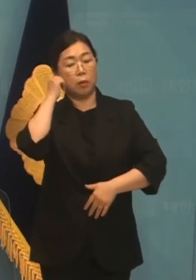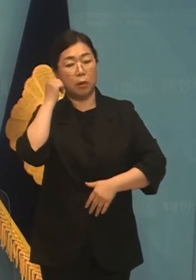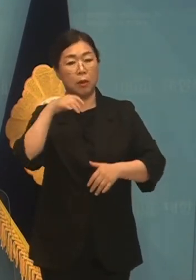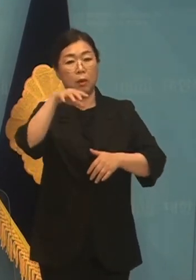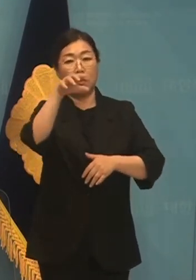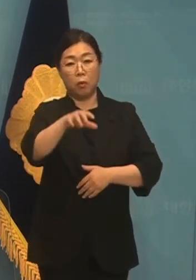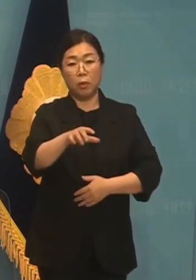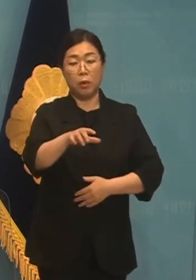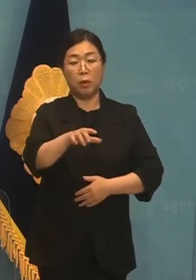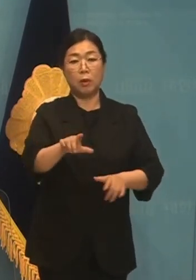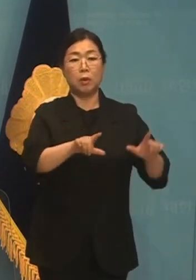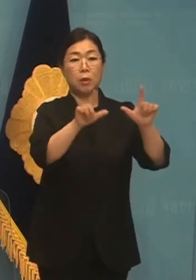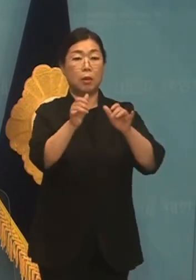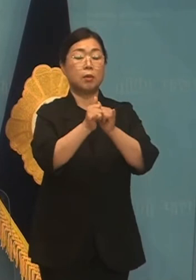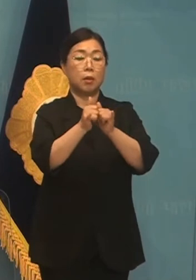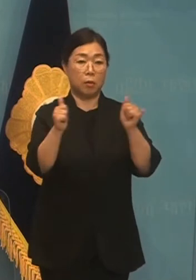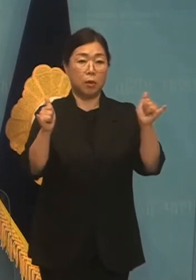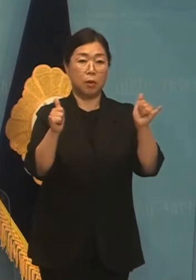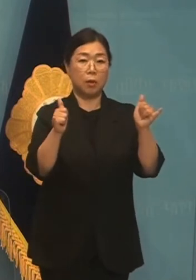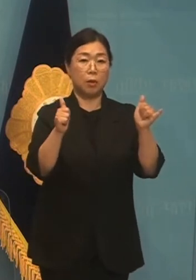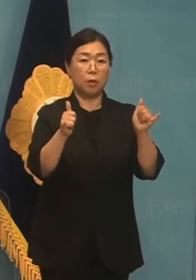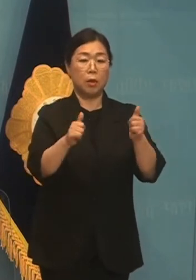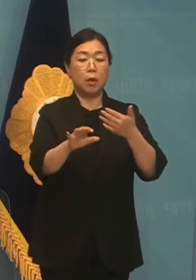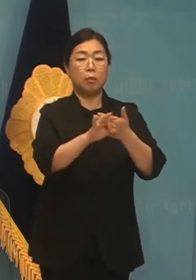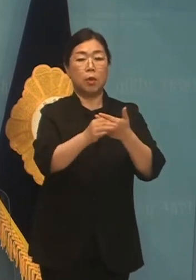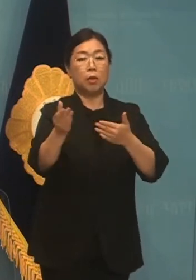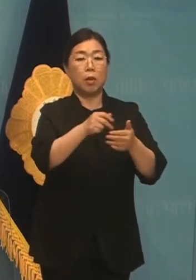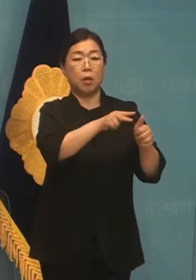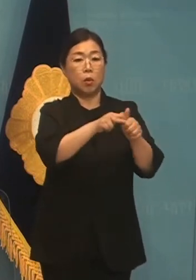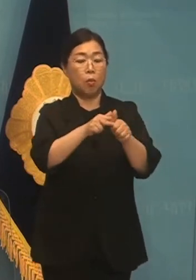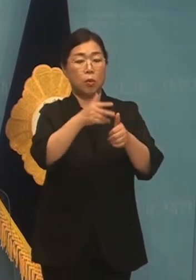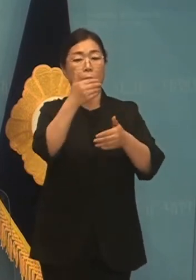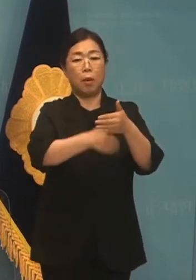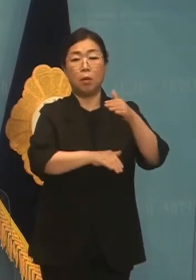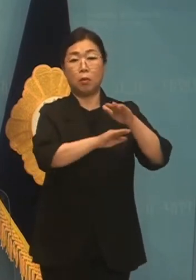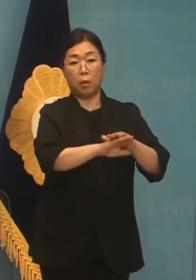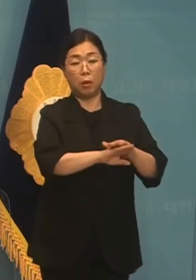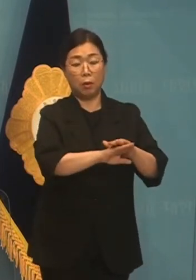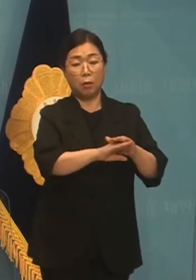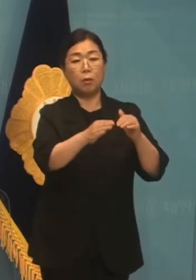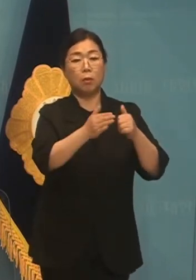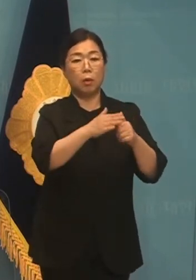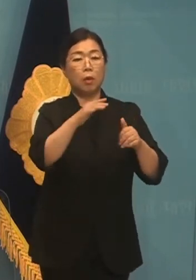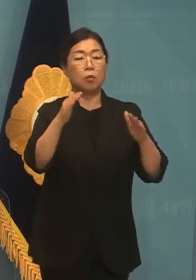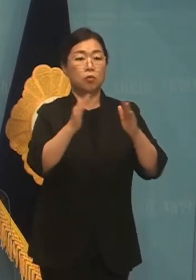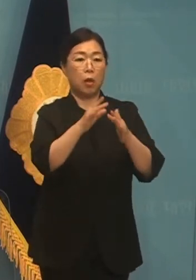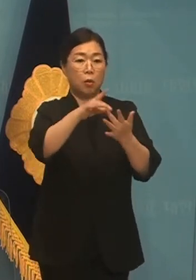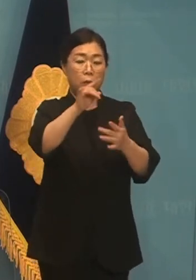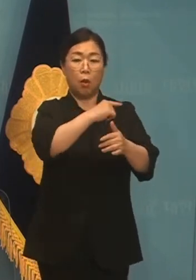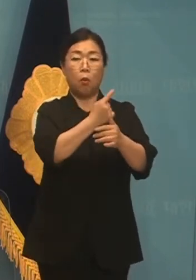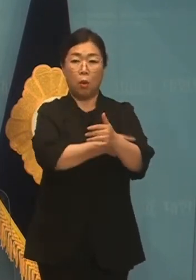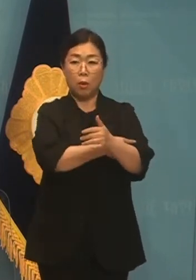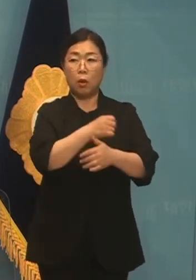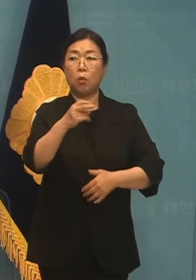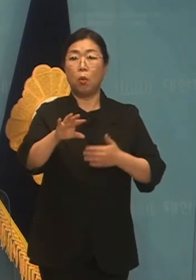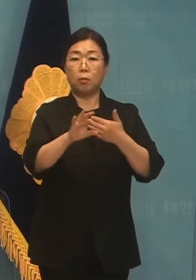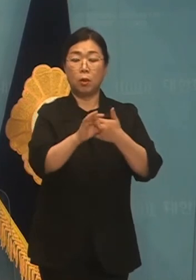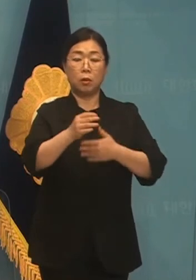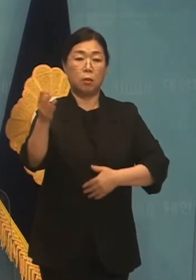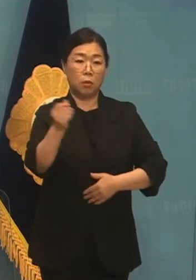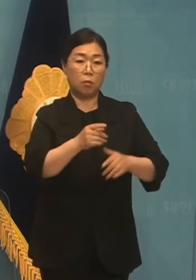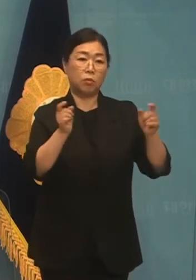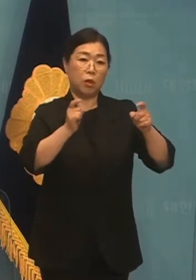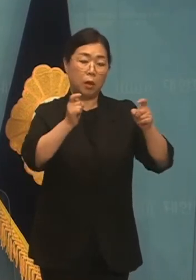주거 취약계층 세입자가 임대차 정보에서 배제됨으로써 주거상태권이나 임대차